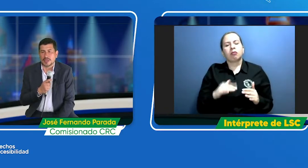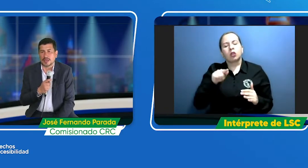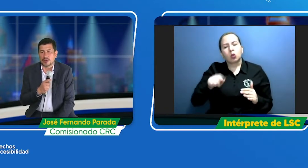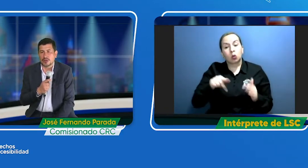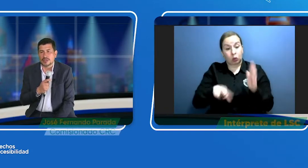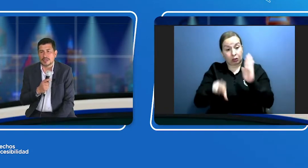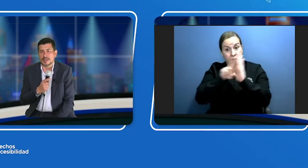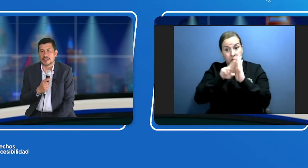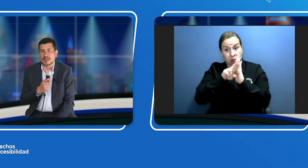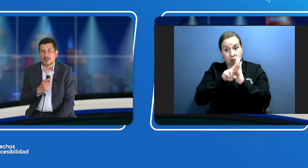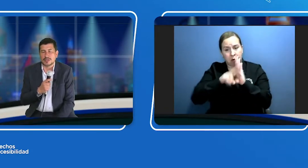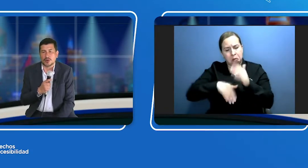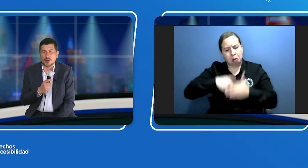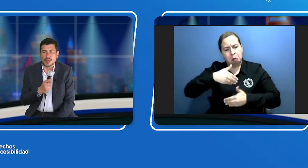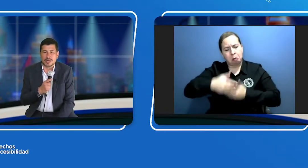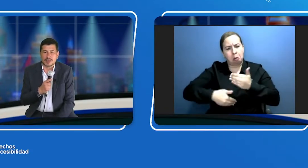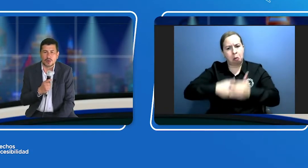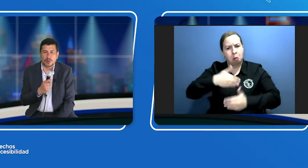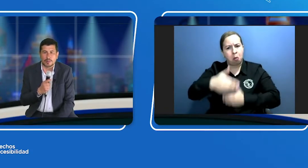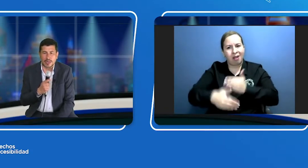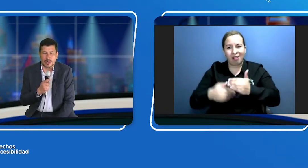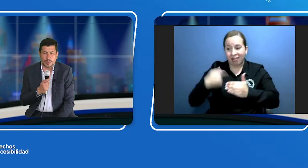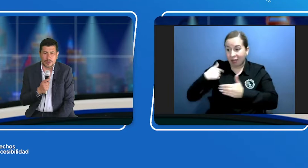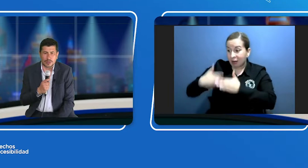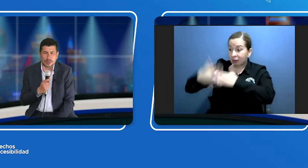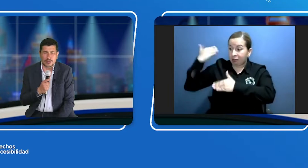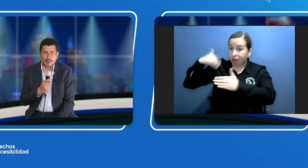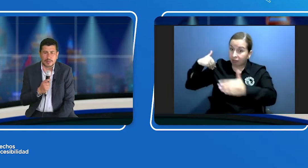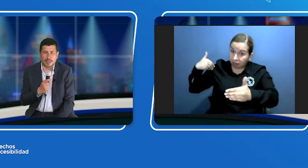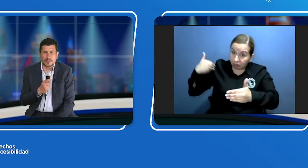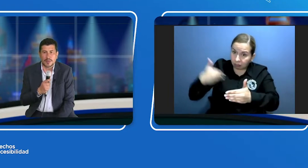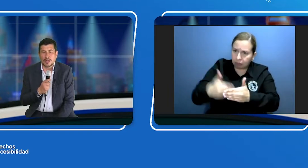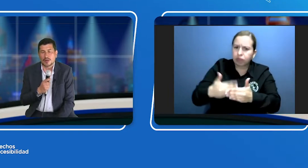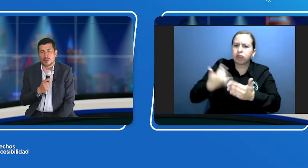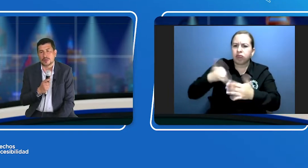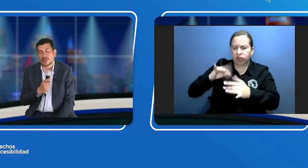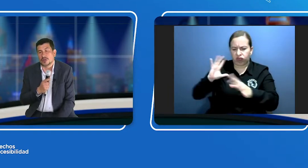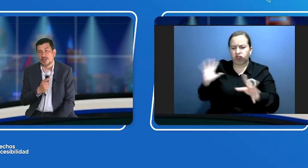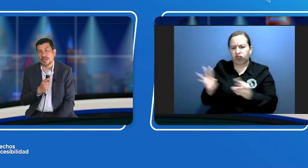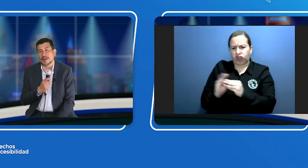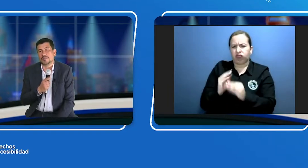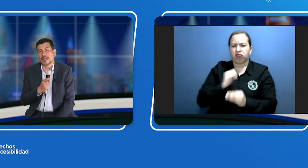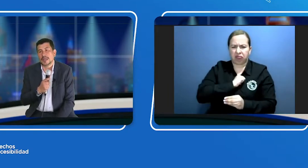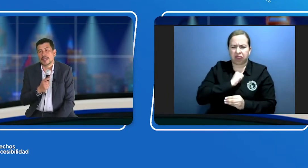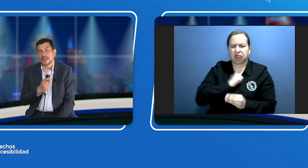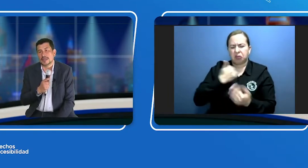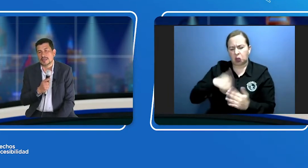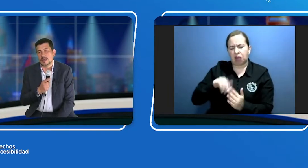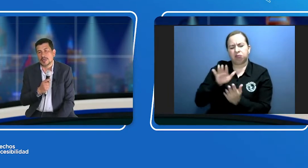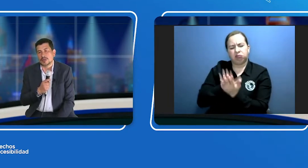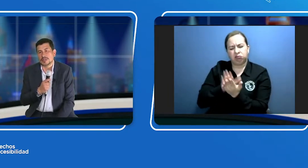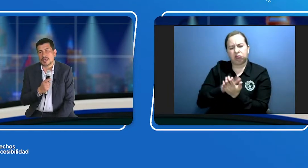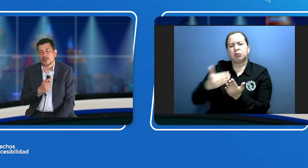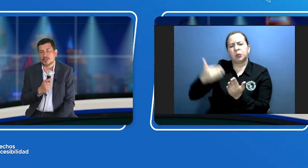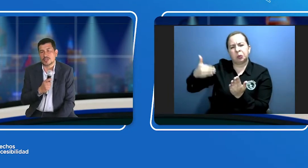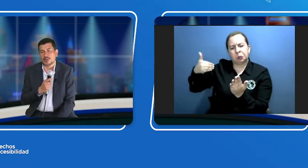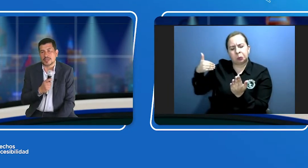dado desde ese año hasta hoy, ha sido compilado por nosotros también con posterioridad. Y en este momento estamos, después de la